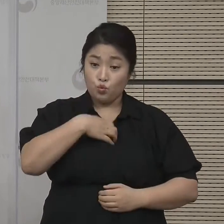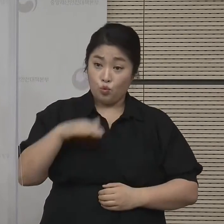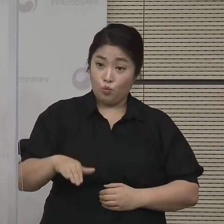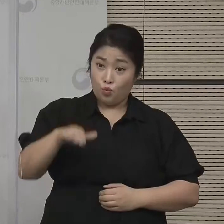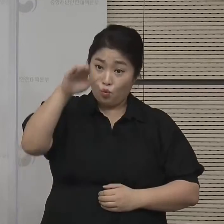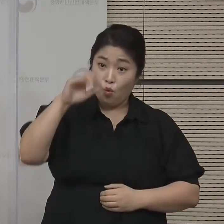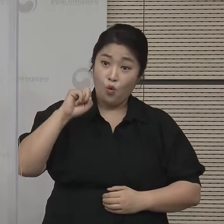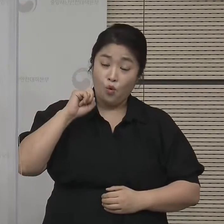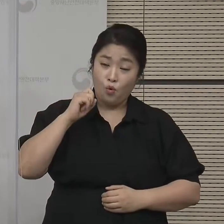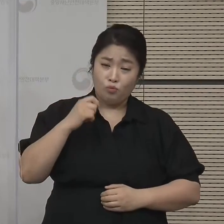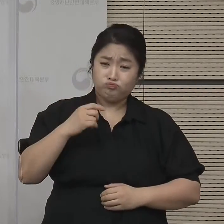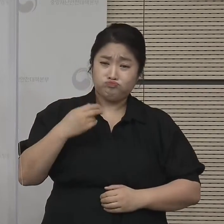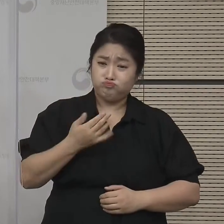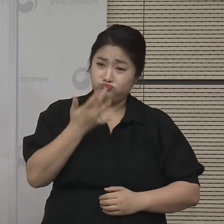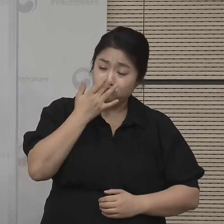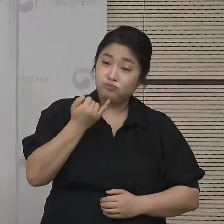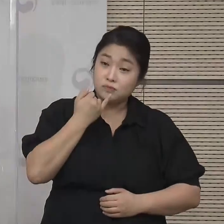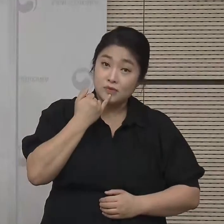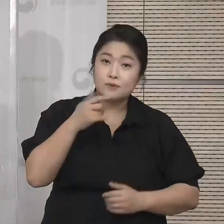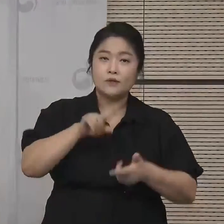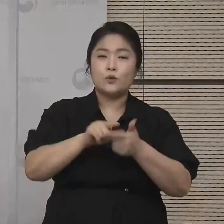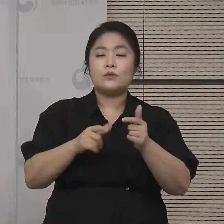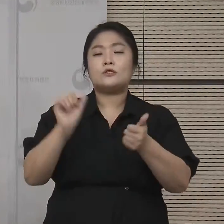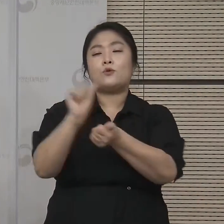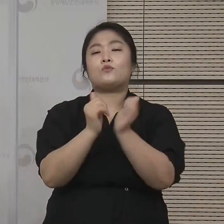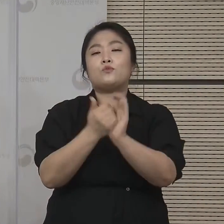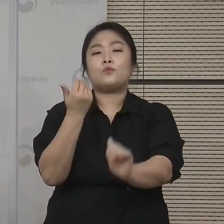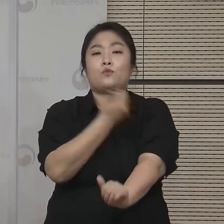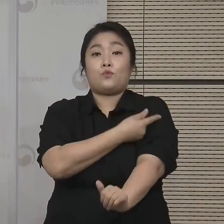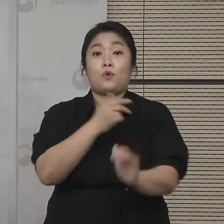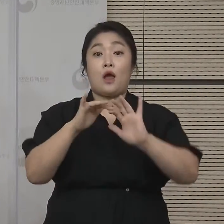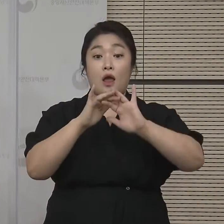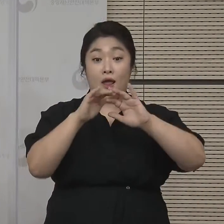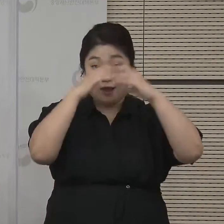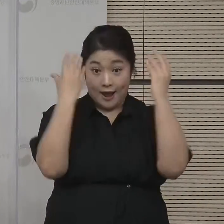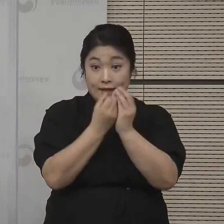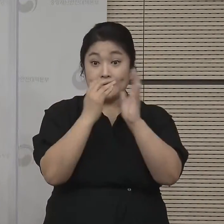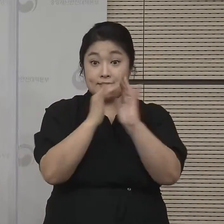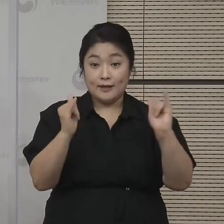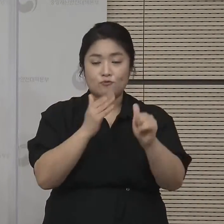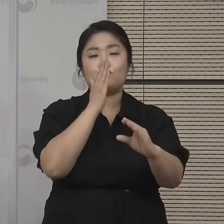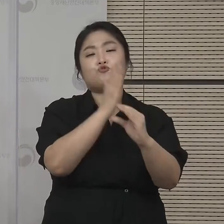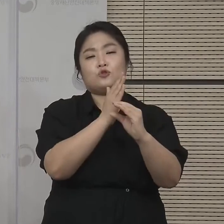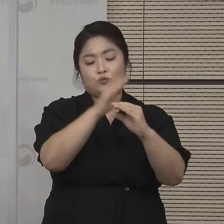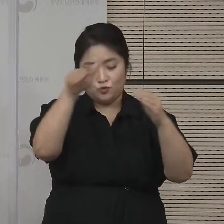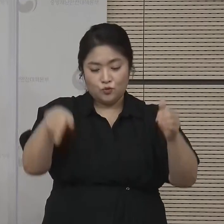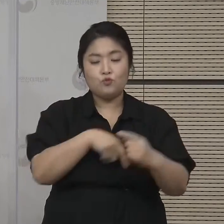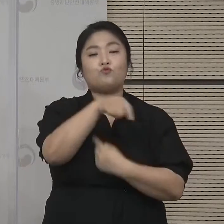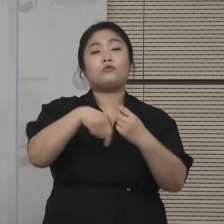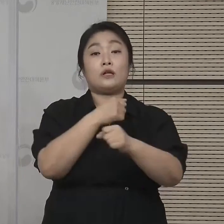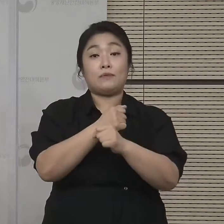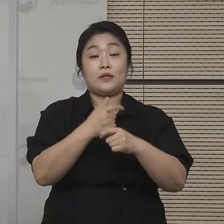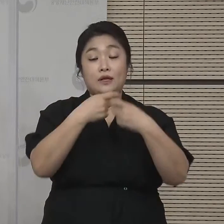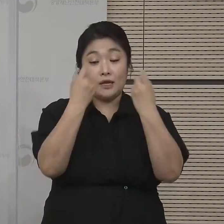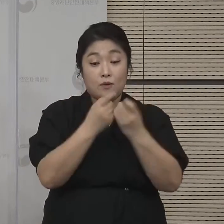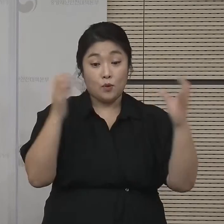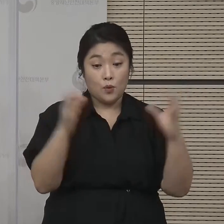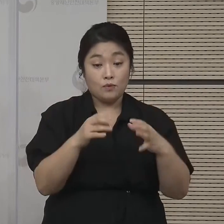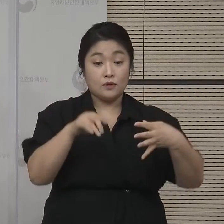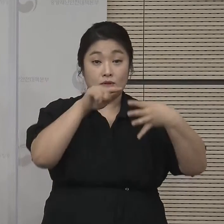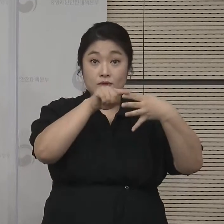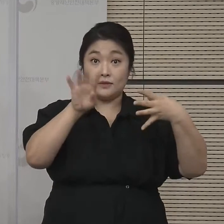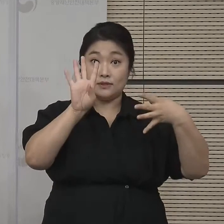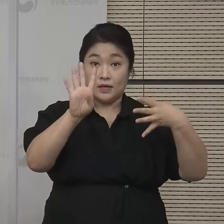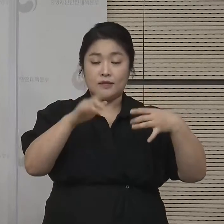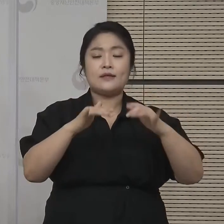시설의 각종 제한들을 접종완리자 중심으로 완화하겠습니다. 사적 모임 제한은 4단계인